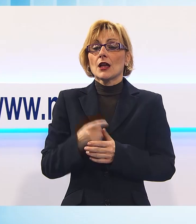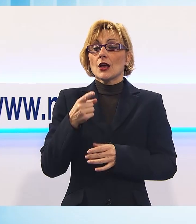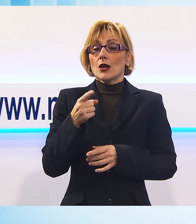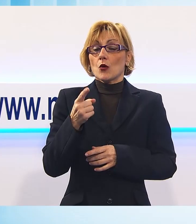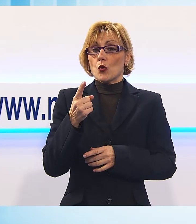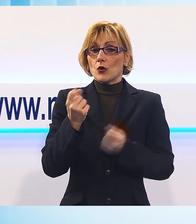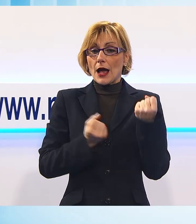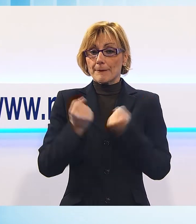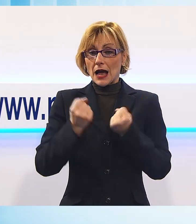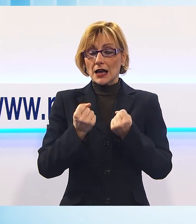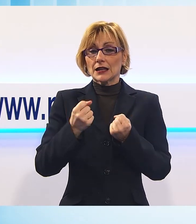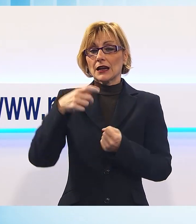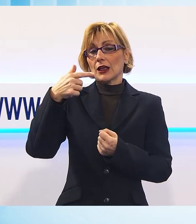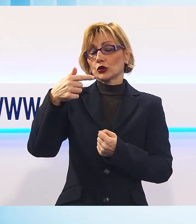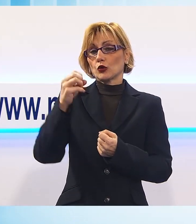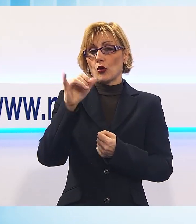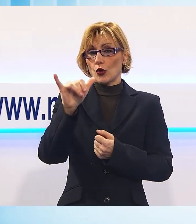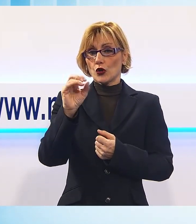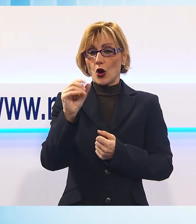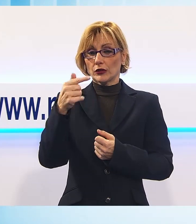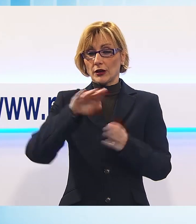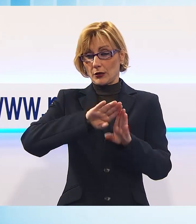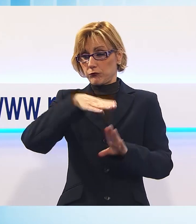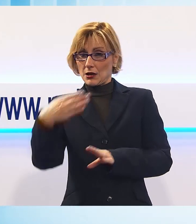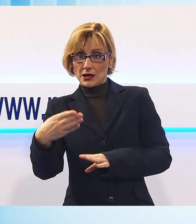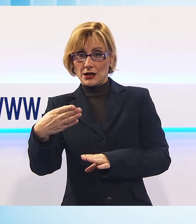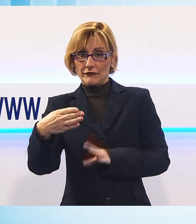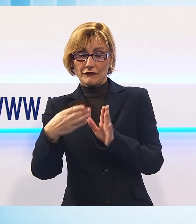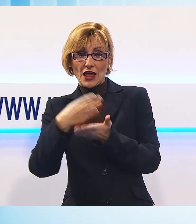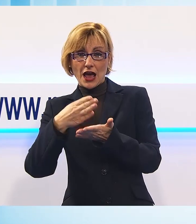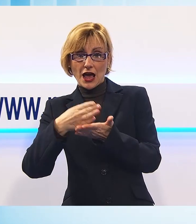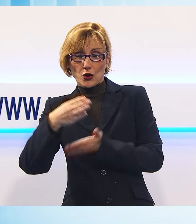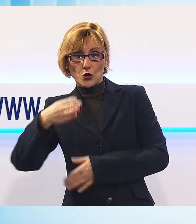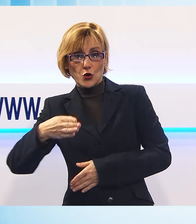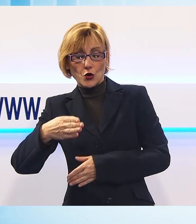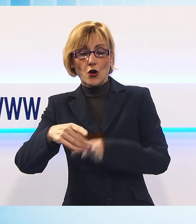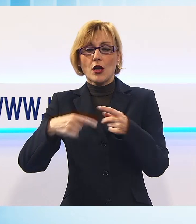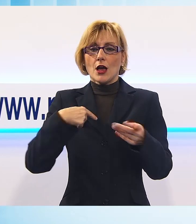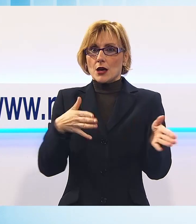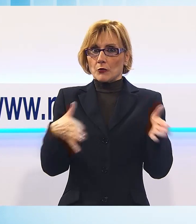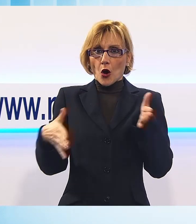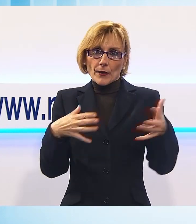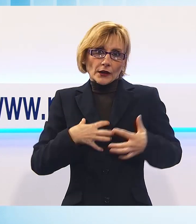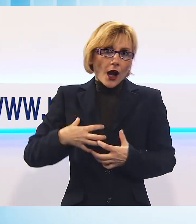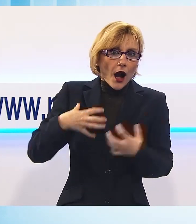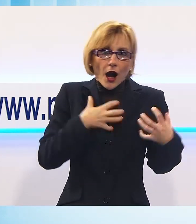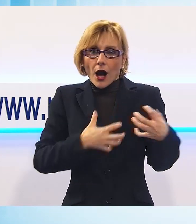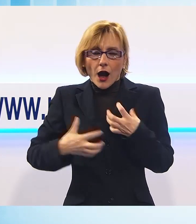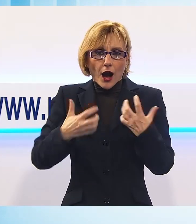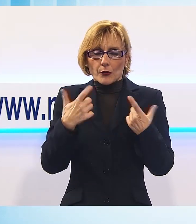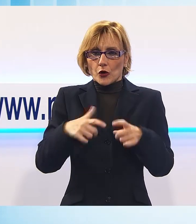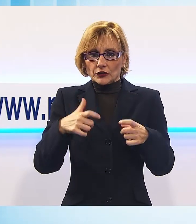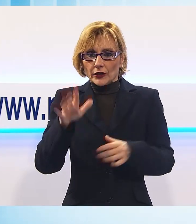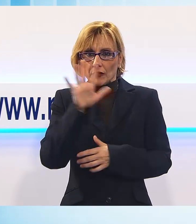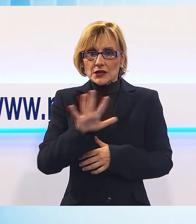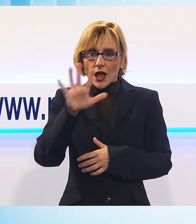una delle due, una Toyota, si è ribaltata su un fianco. I momenti seguenti all'incidente sono stati carichi di apprezzione perché, vista la dinamica, si